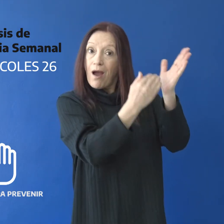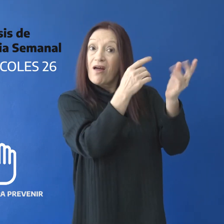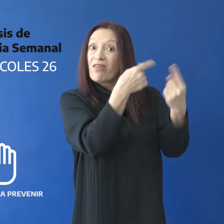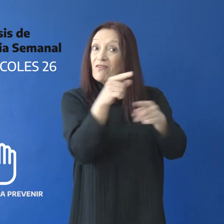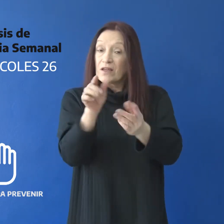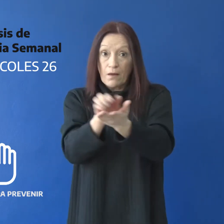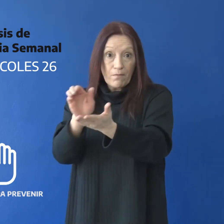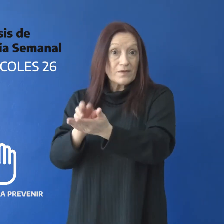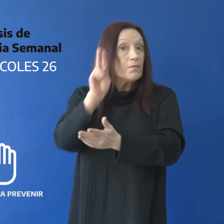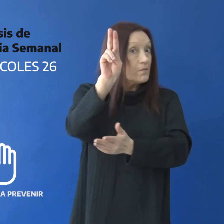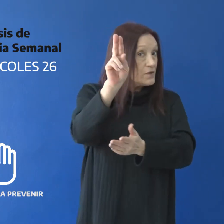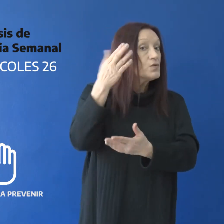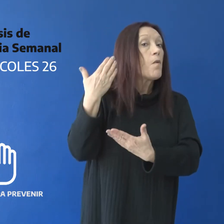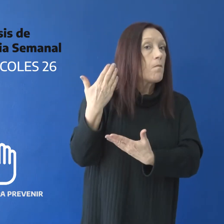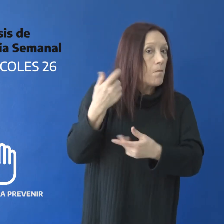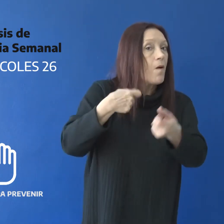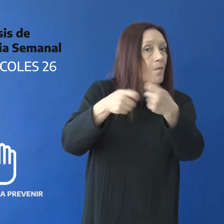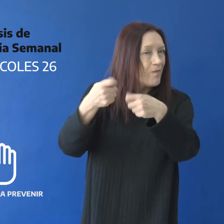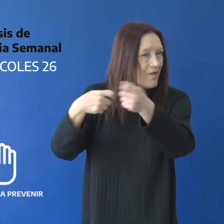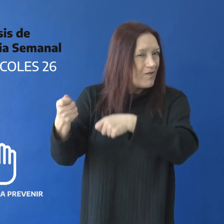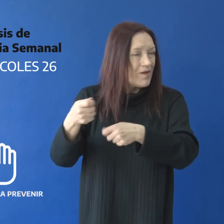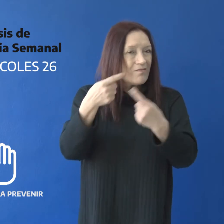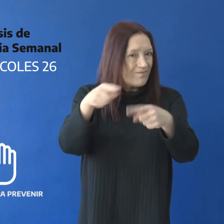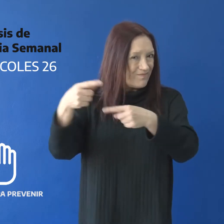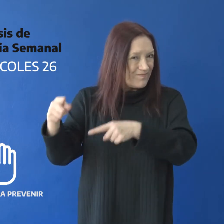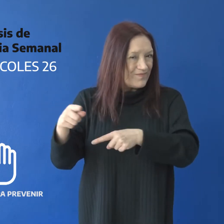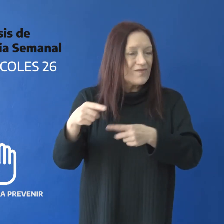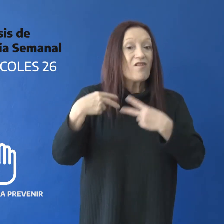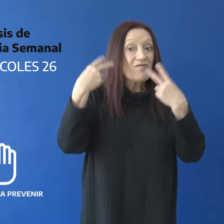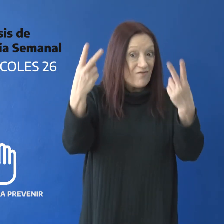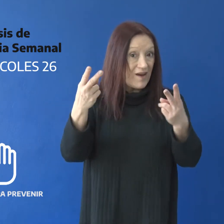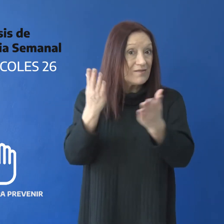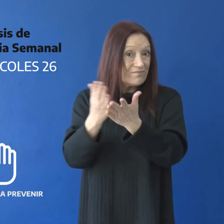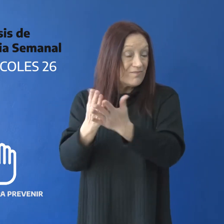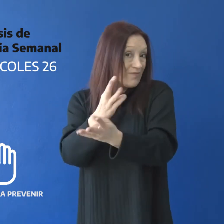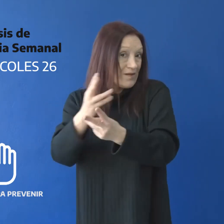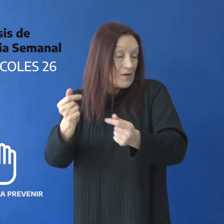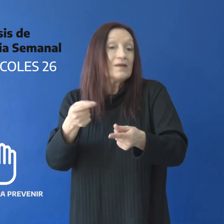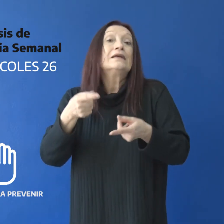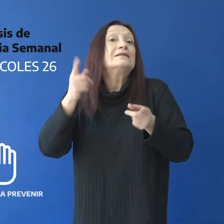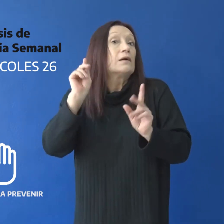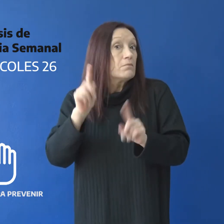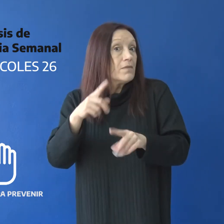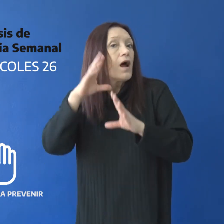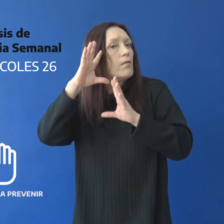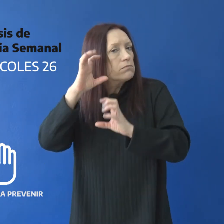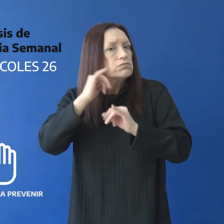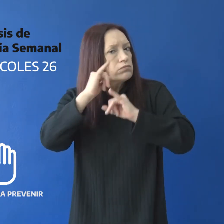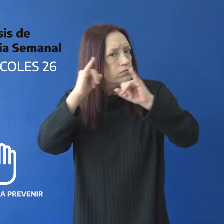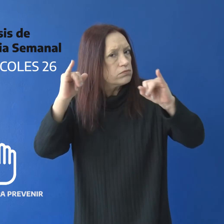para la venta de turismo estudiantil en la provincia y recomienda expresamente evitar contratar